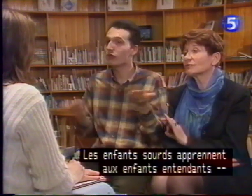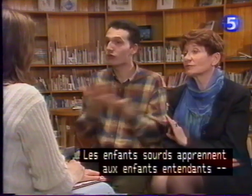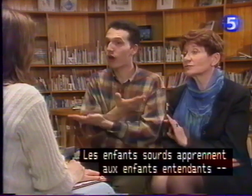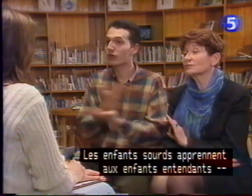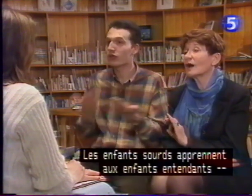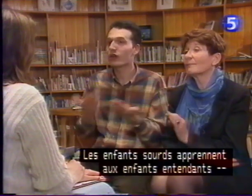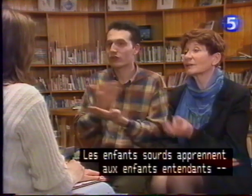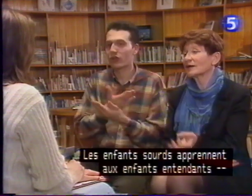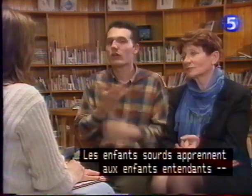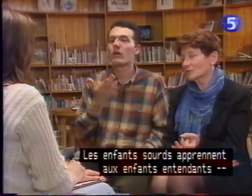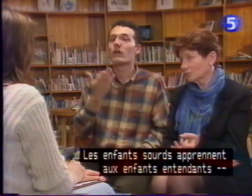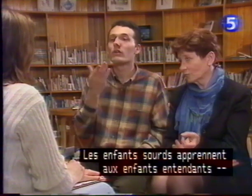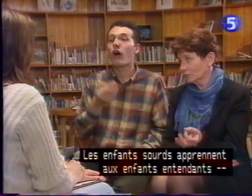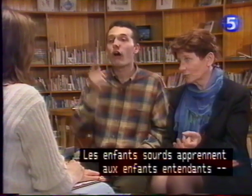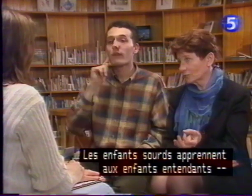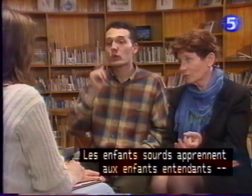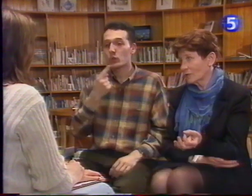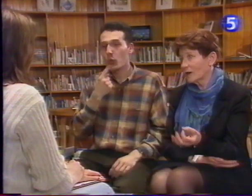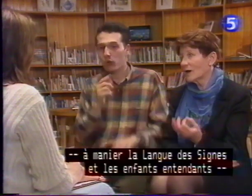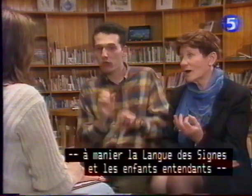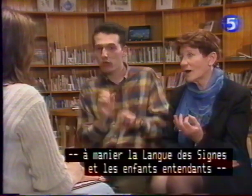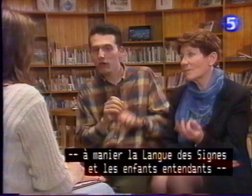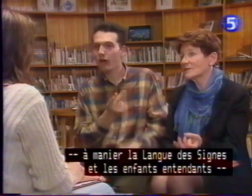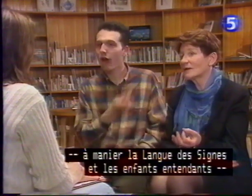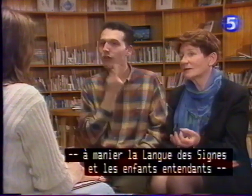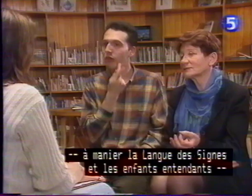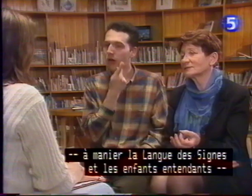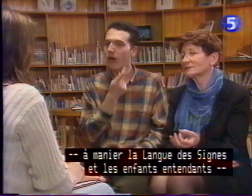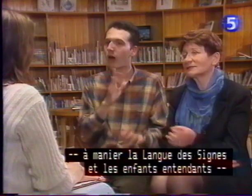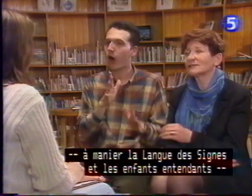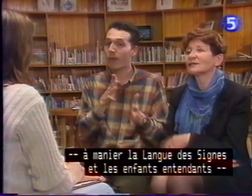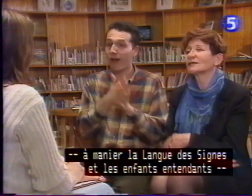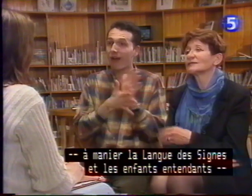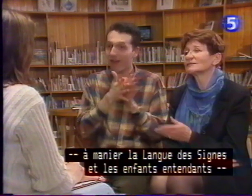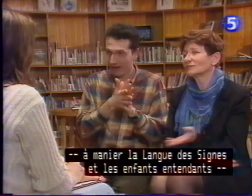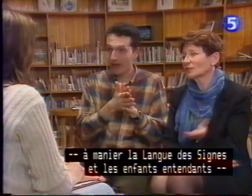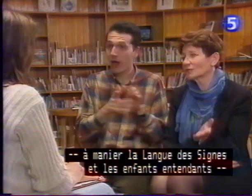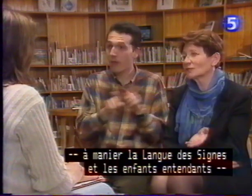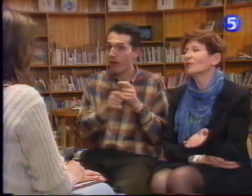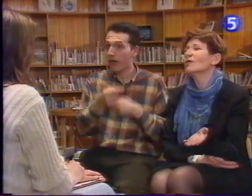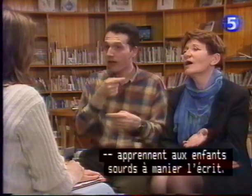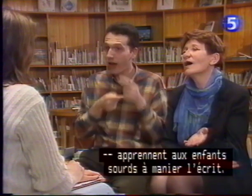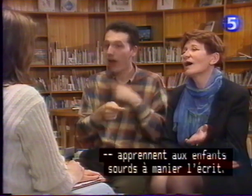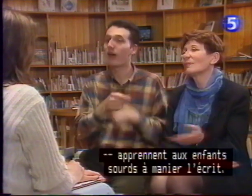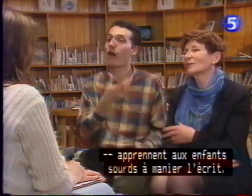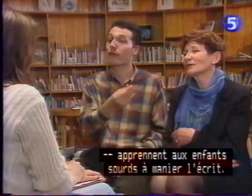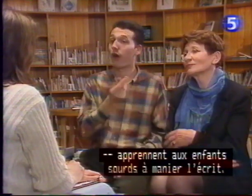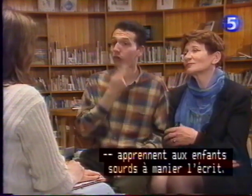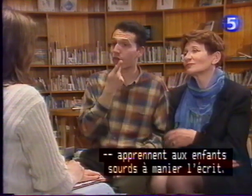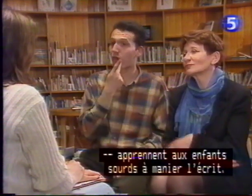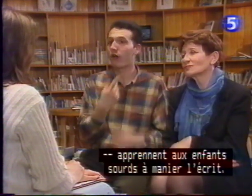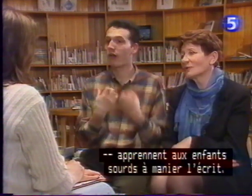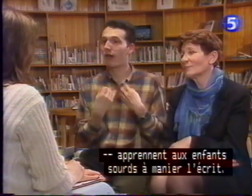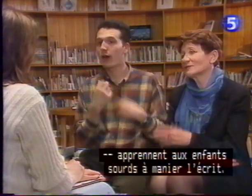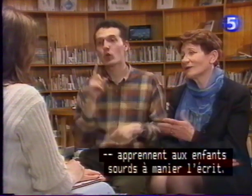sourds apprennent aux enfants entendants à manier la langue des signes et les enfants entendants apprennent aux enfants sourds à manier l'écrit.